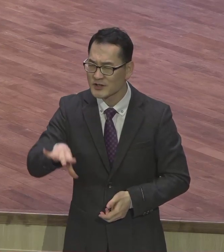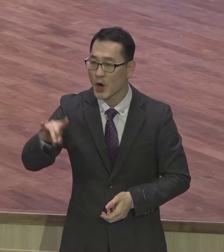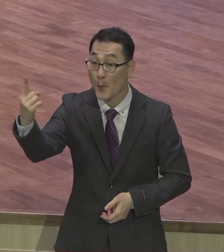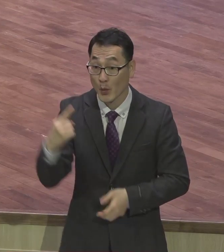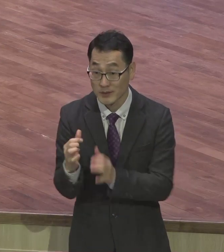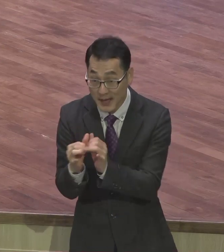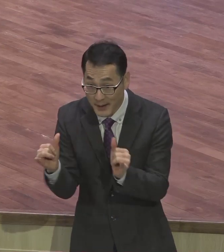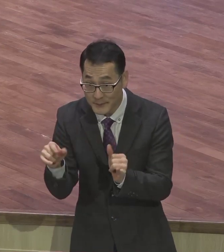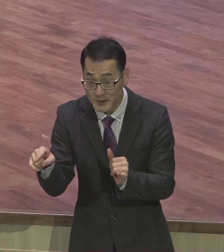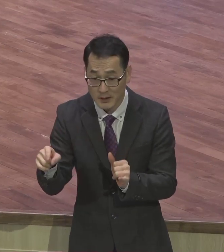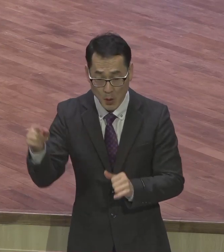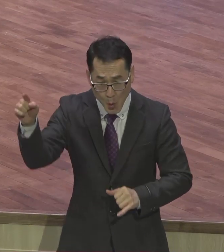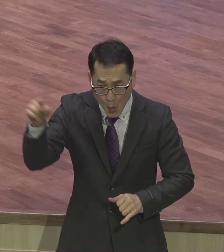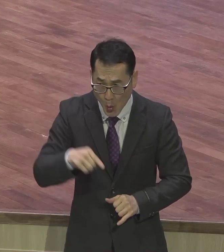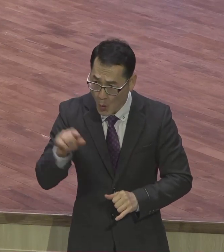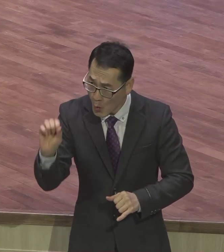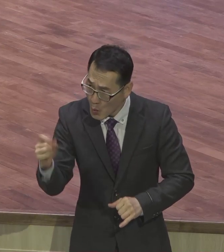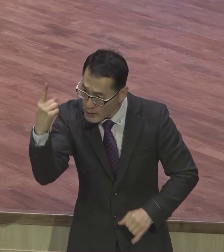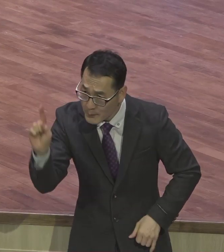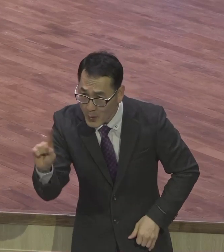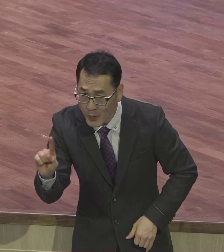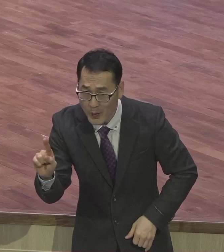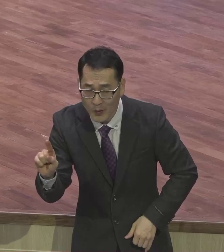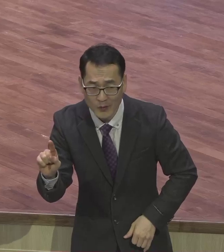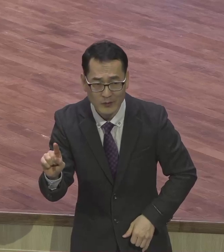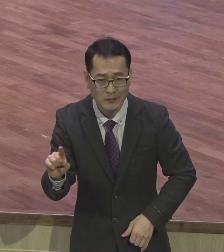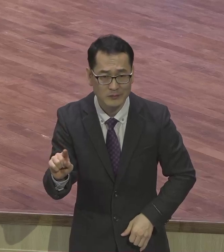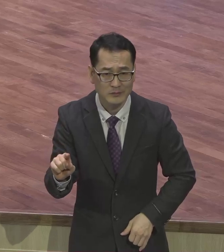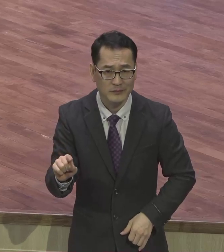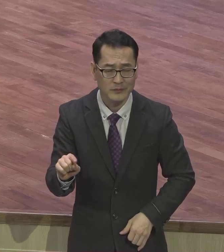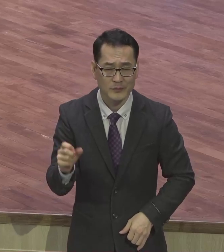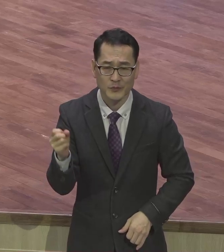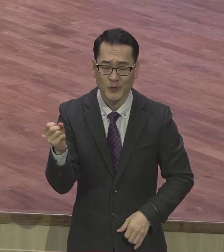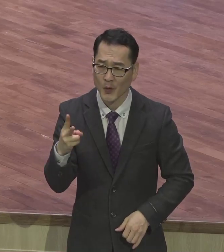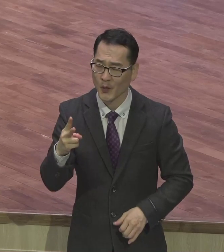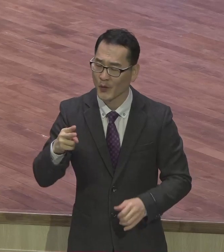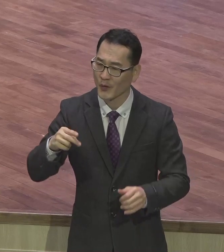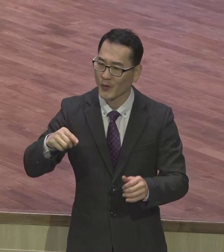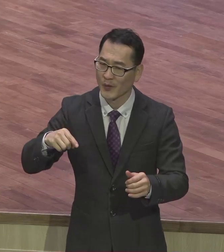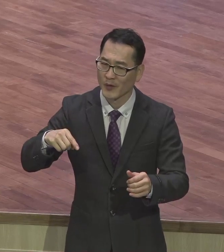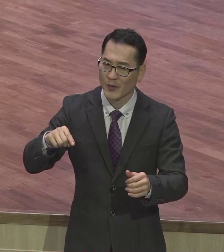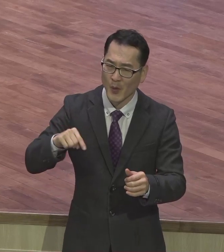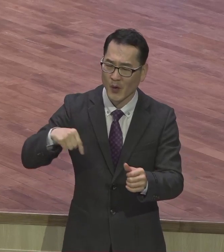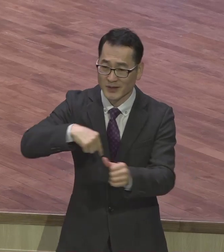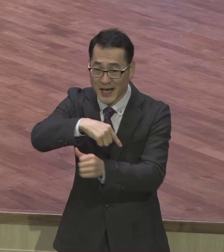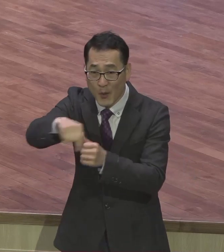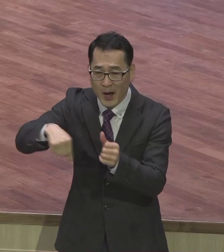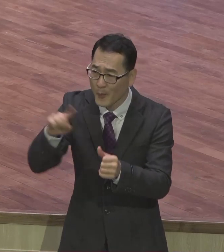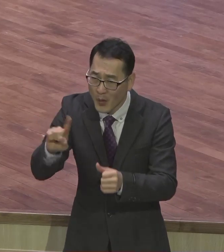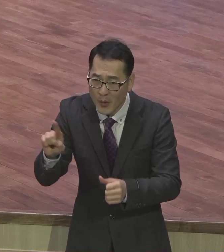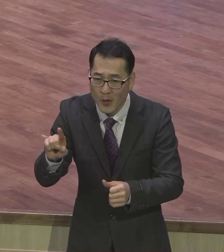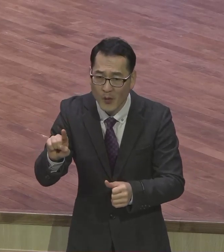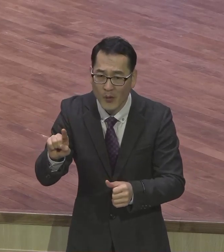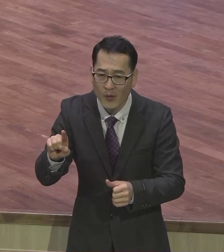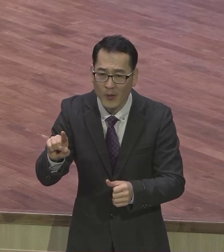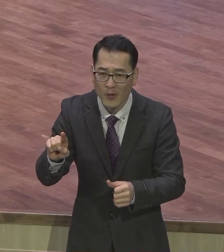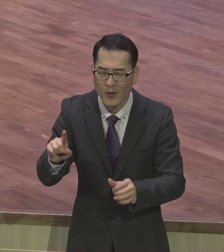또 그렇게 어떤 상황 속에서 오셨던지 간에 오늘 딱